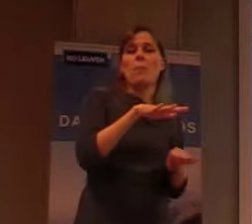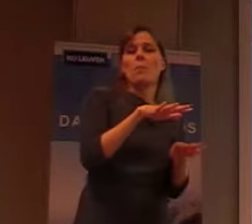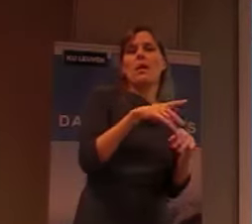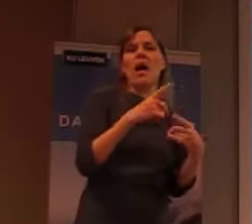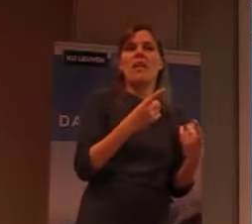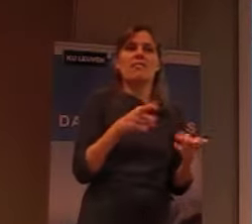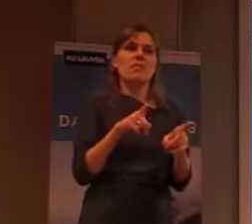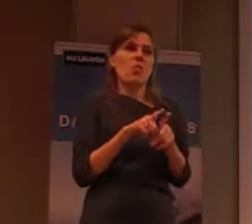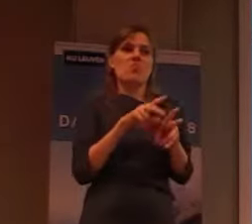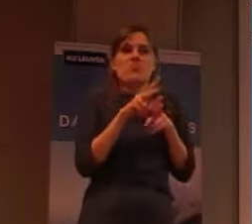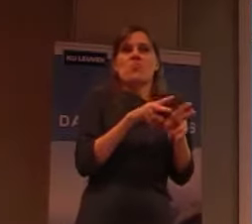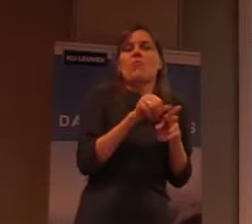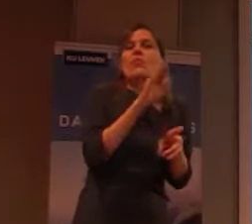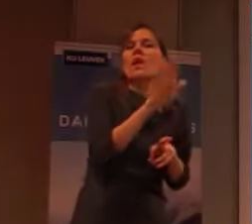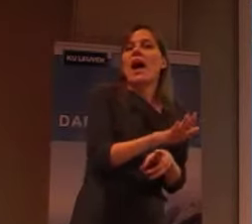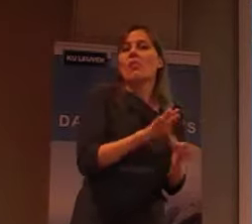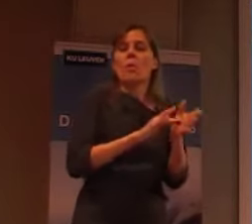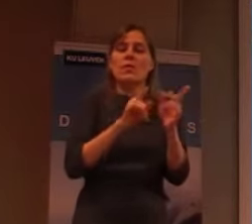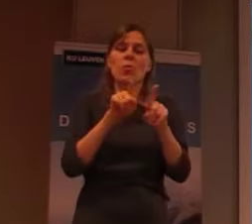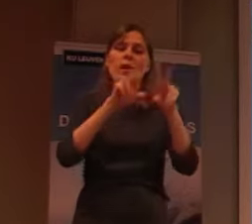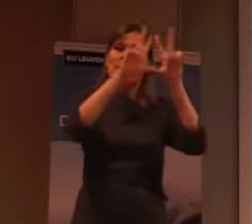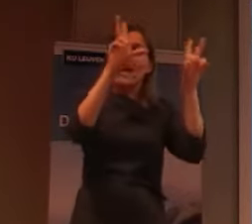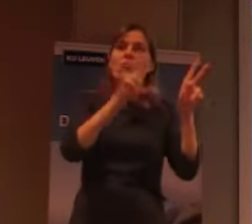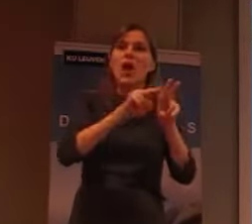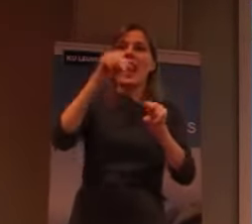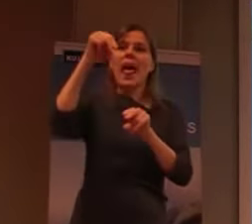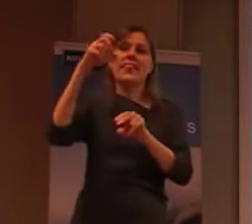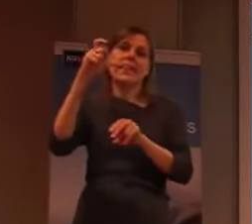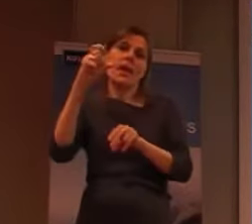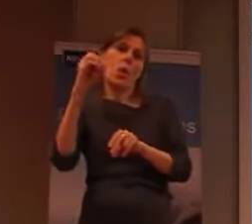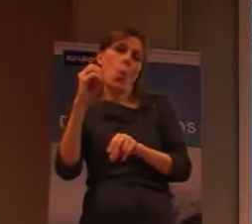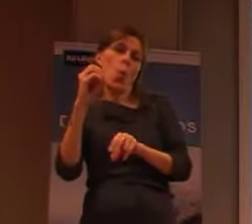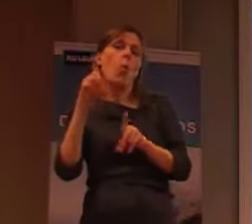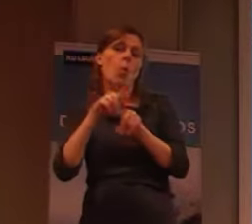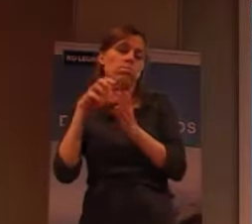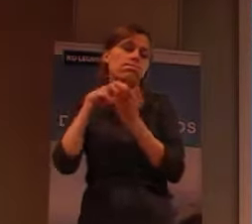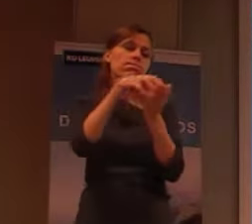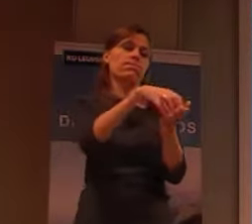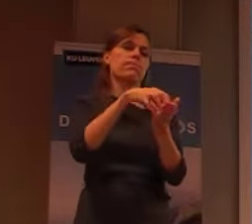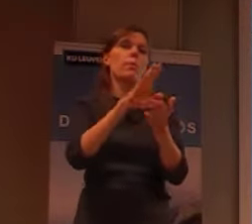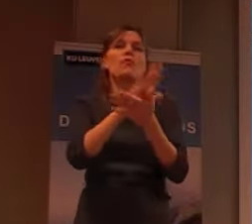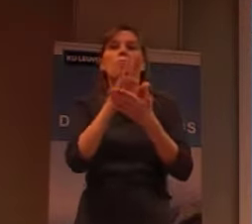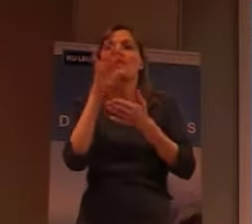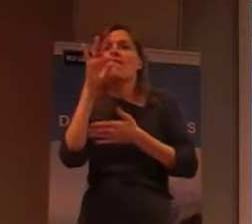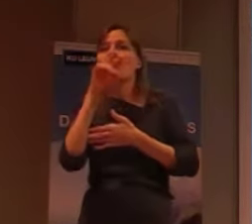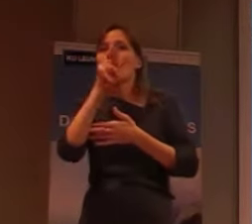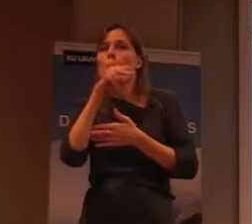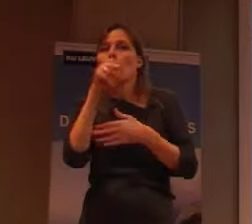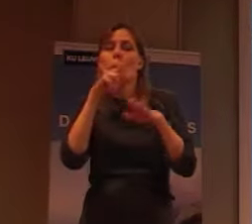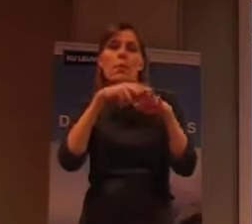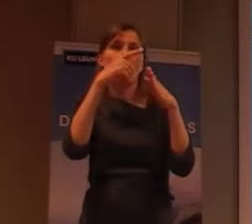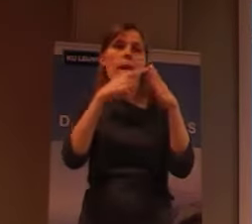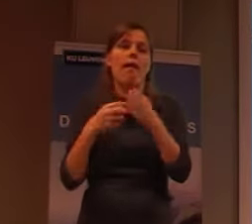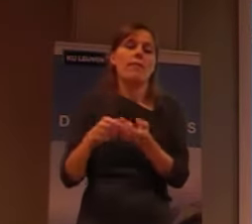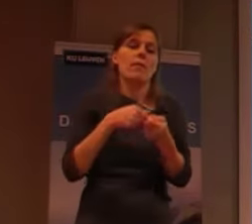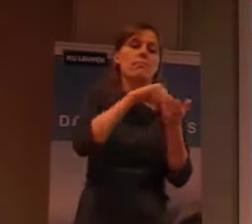ja, ook via internationale NGO's, misschien 50 euro per maand krijgen, waardoor